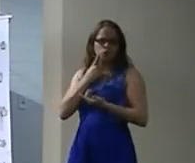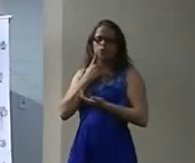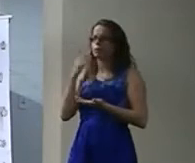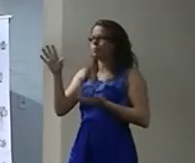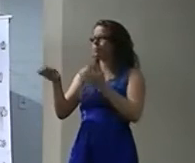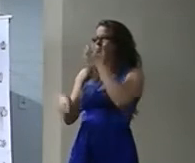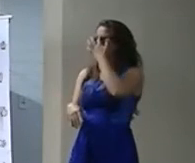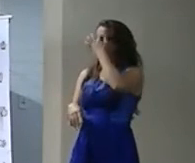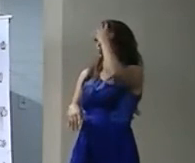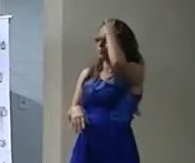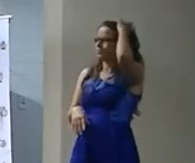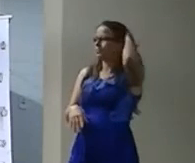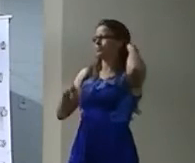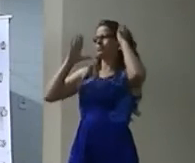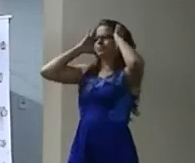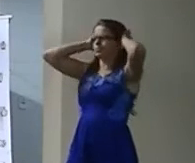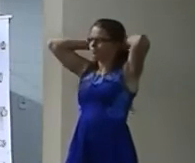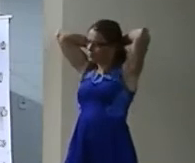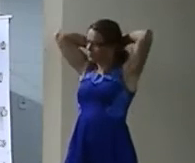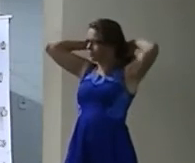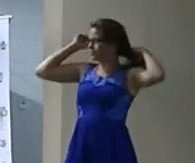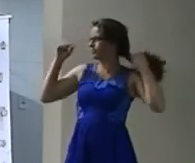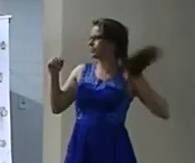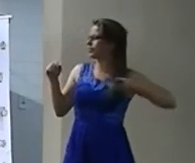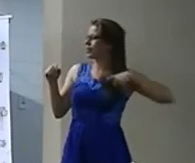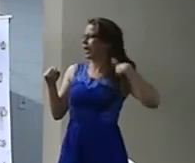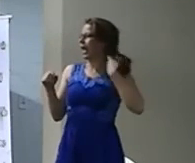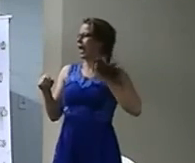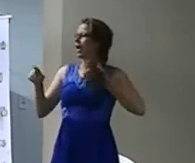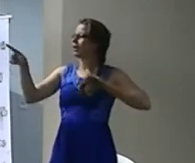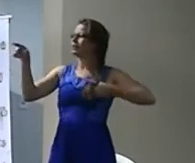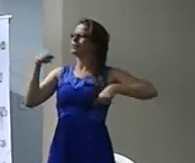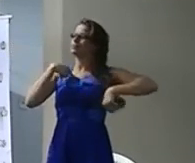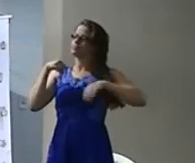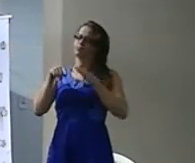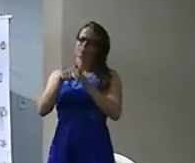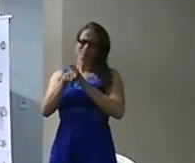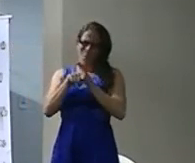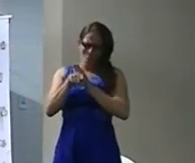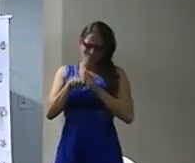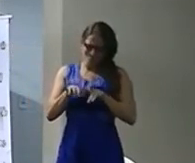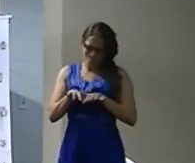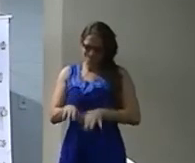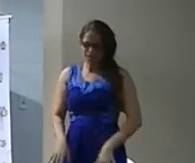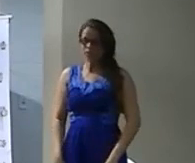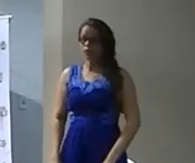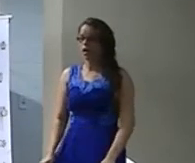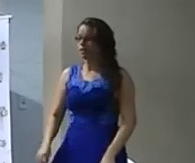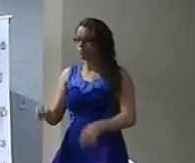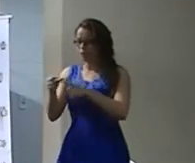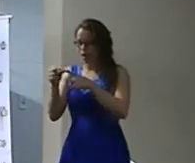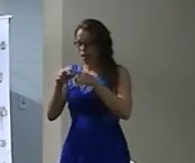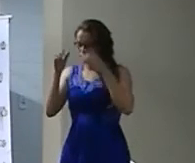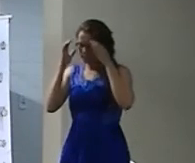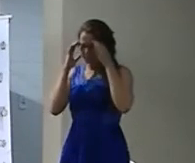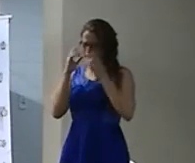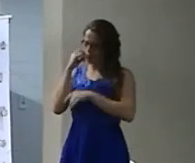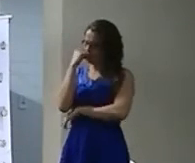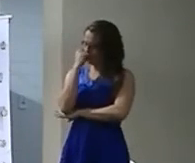crises De broncos parmes Terribles aí Mas deixa para lá E aí Simplesmente Saúde para mim É uma praia Ciências para